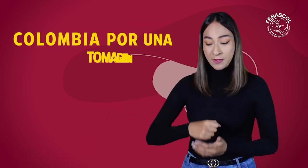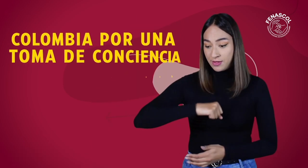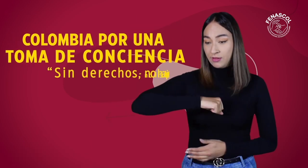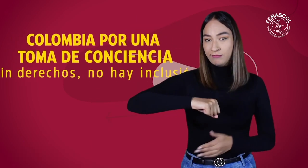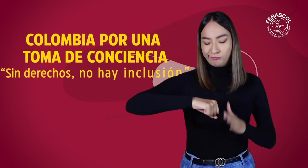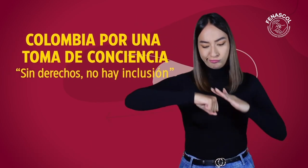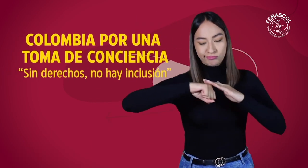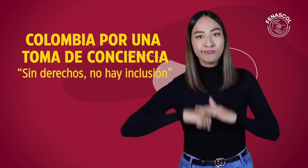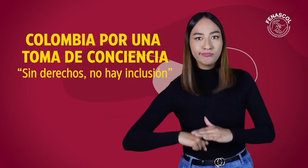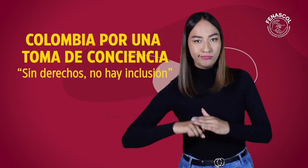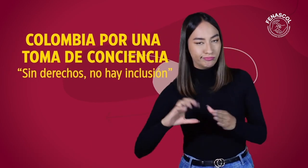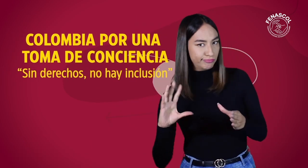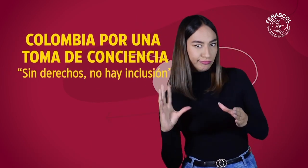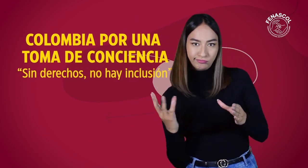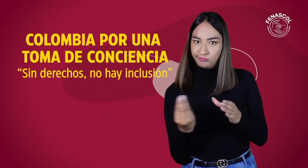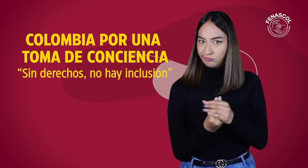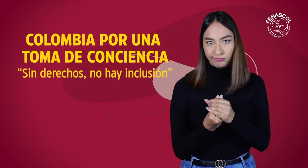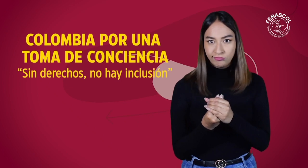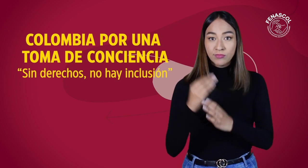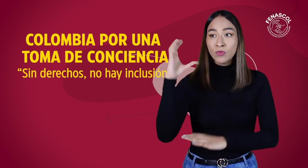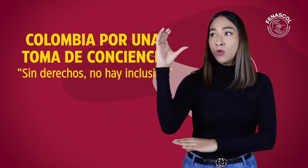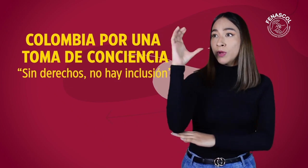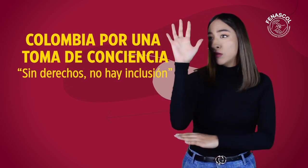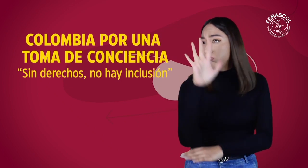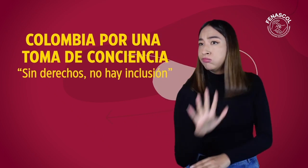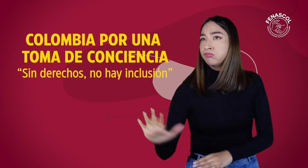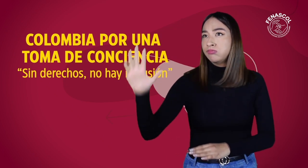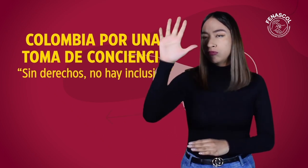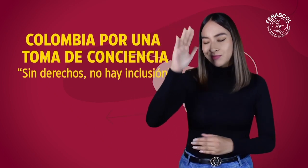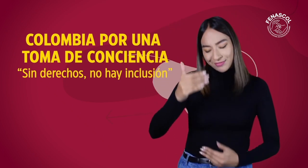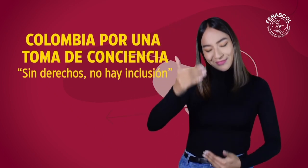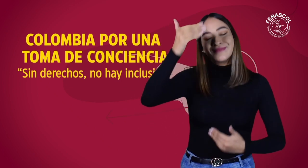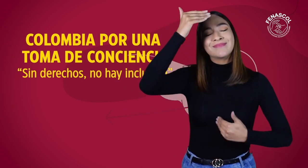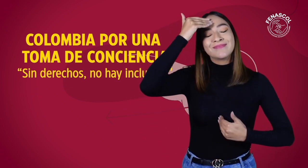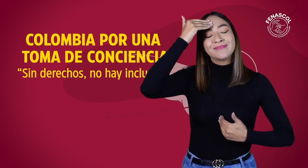Colombia por una toma de conciencia. Sin derechos no hay inclusión.